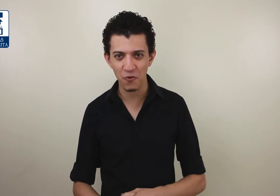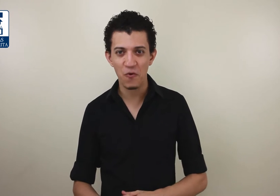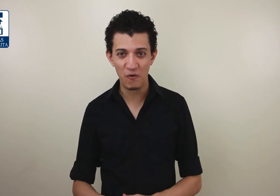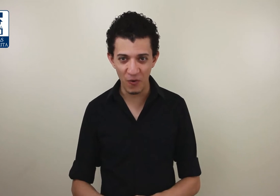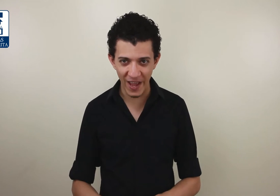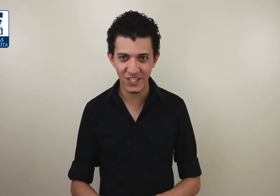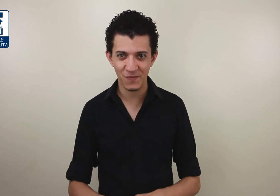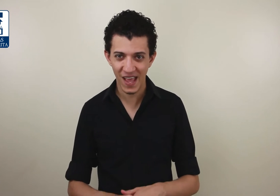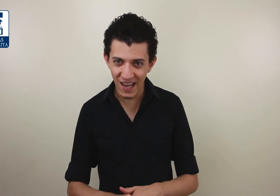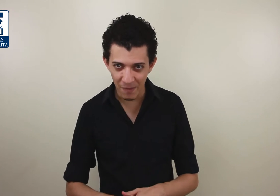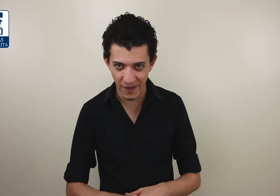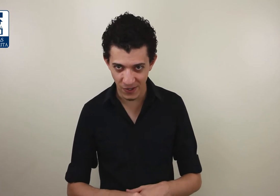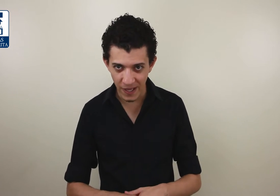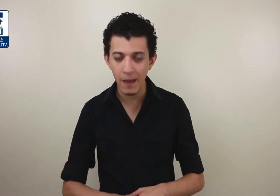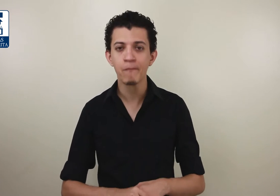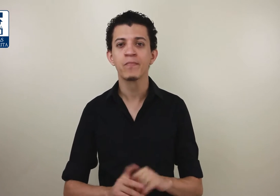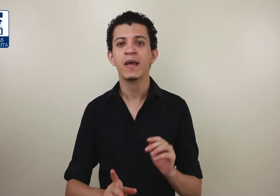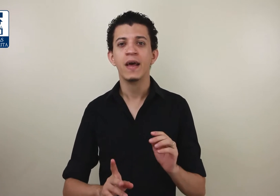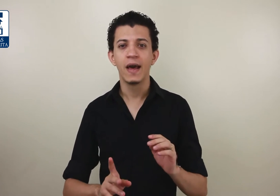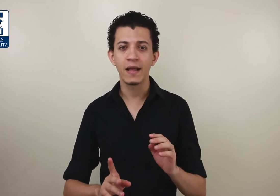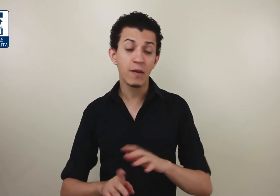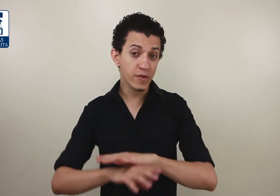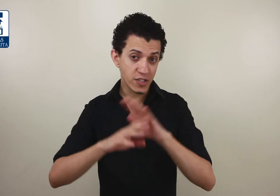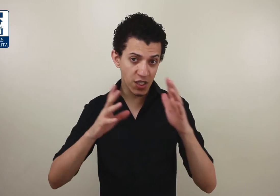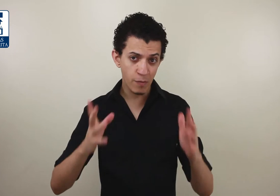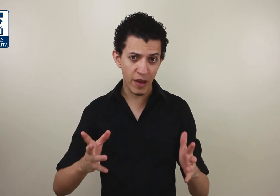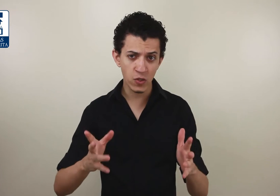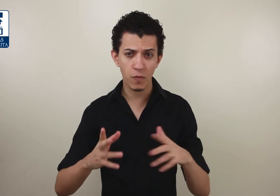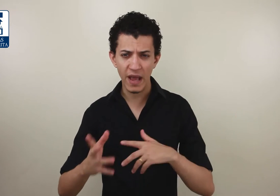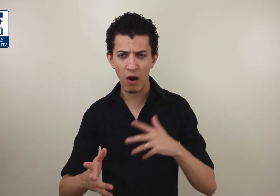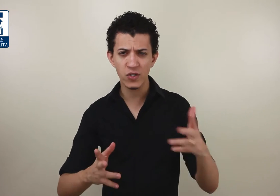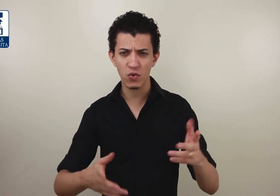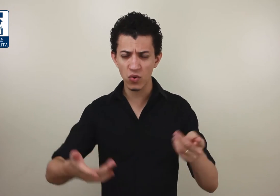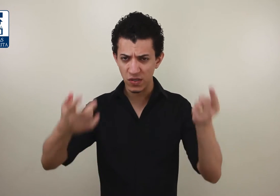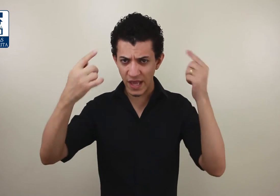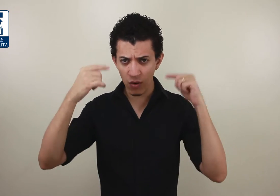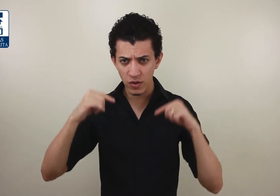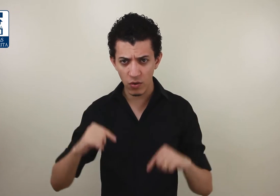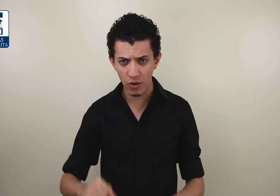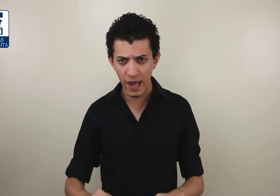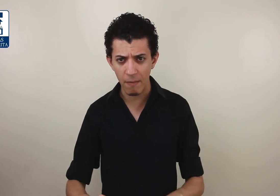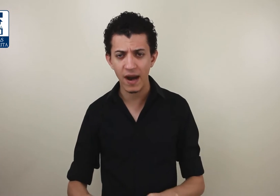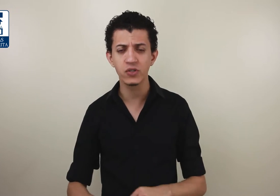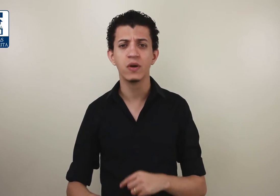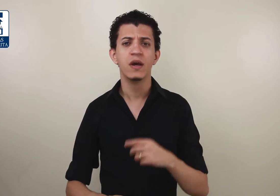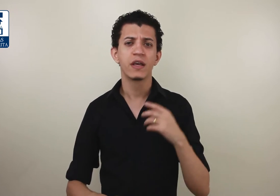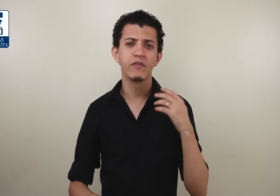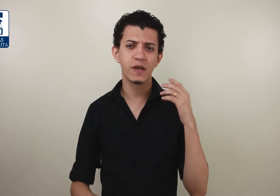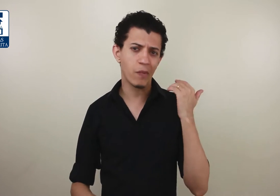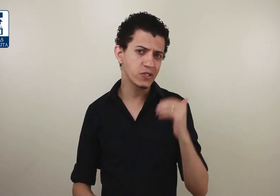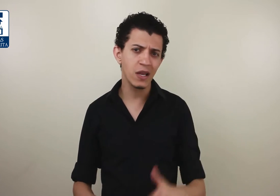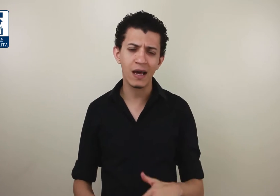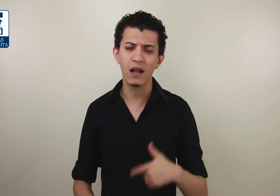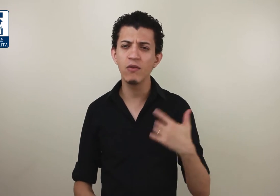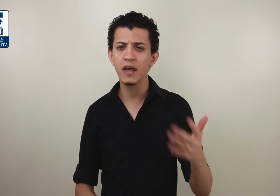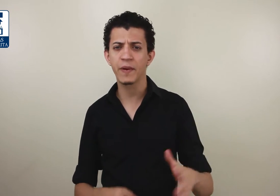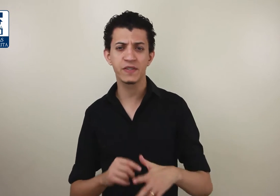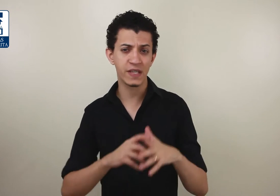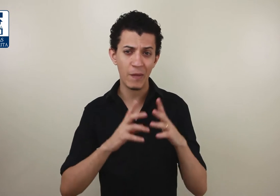fluente em Libras, ok? Tem muita gente que me pergunta sobre aulas e cursos, tem conteúdo aqui abaixo. Você pode clicar lá no link para você saber